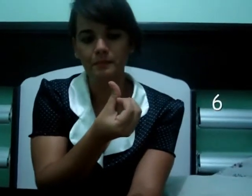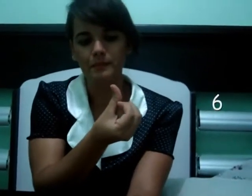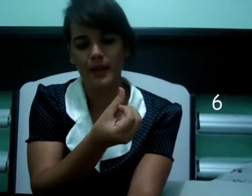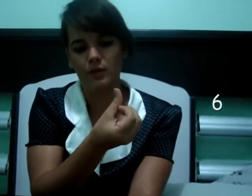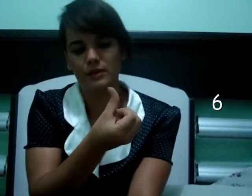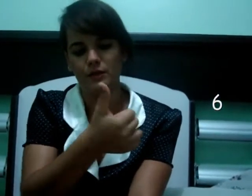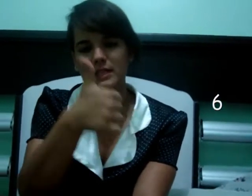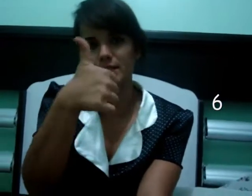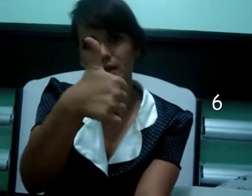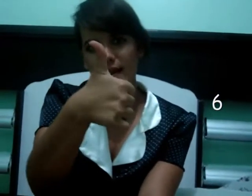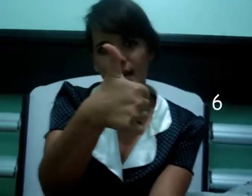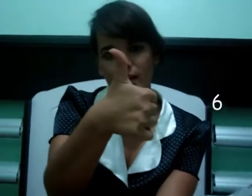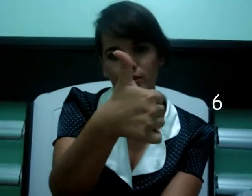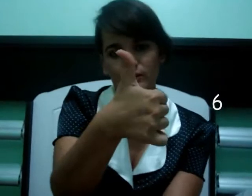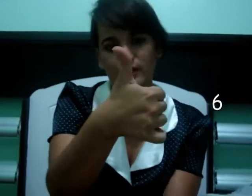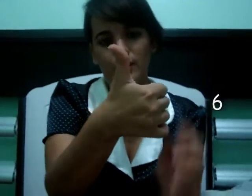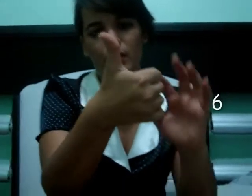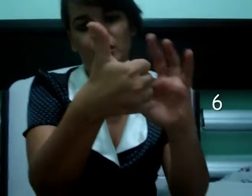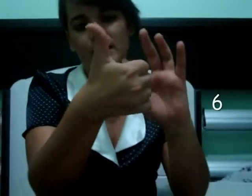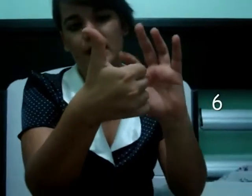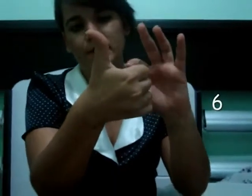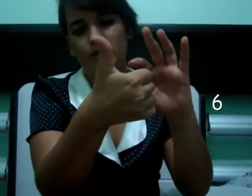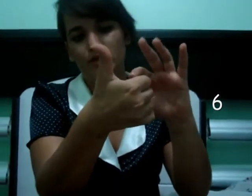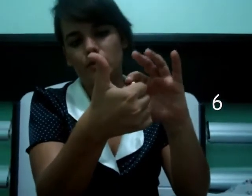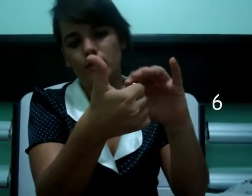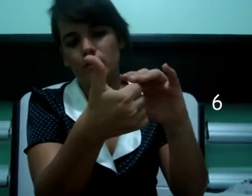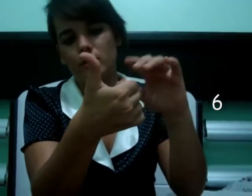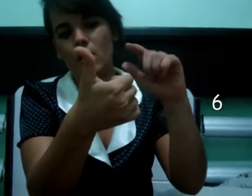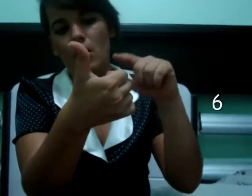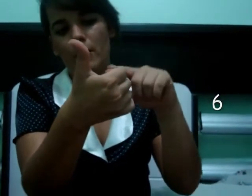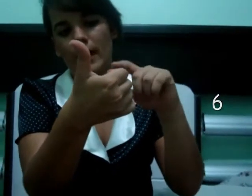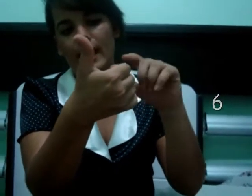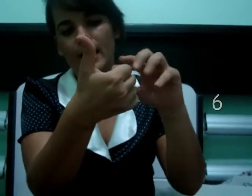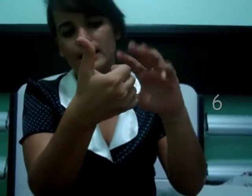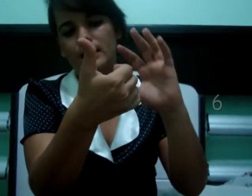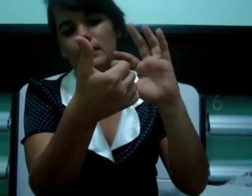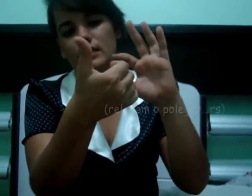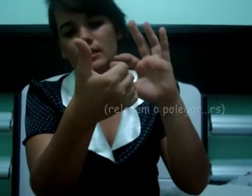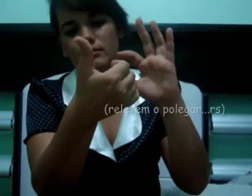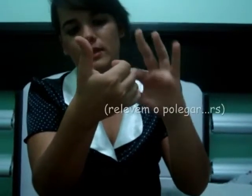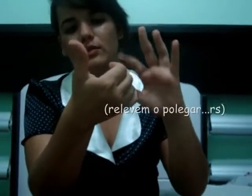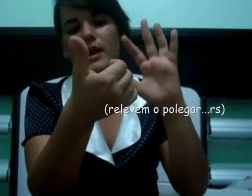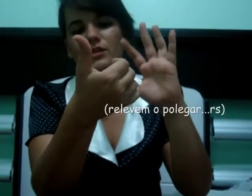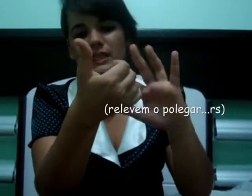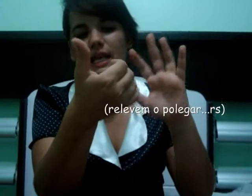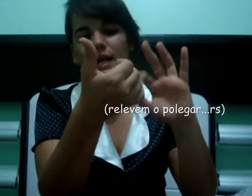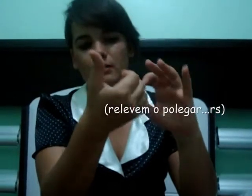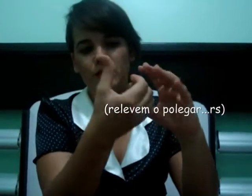É como se eu fizesse um legal e eu encostasse as pontas dos meus polegares e dedo médio, anelar em um